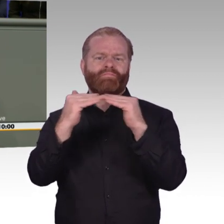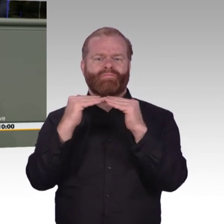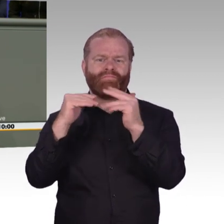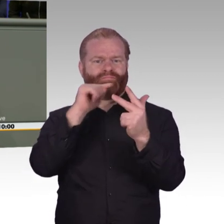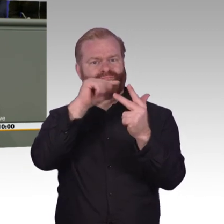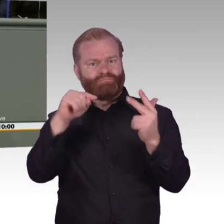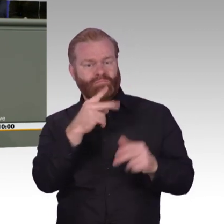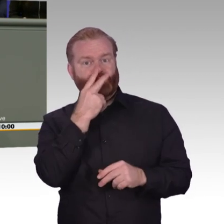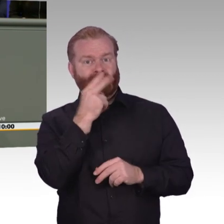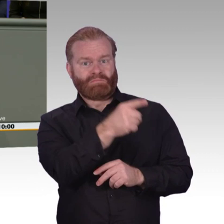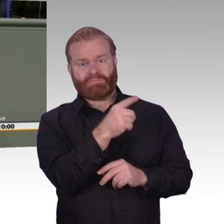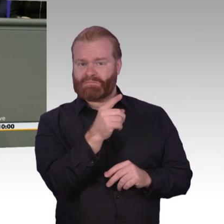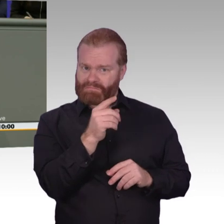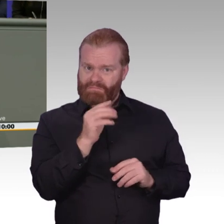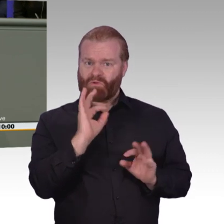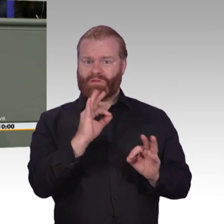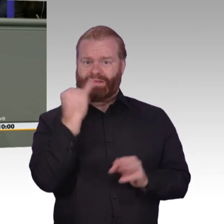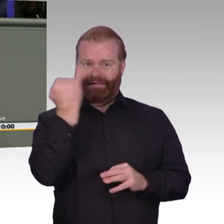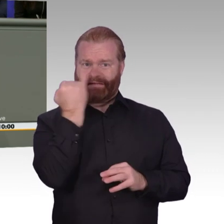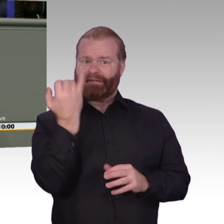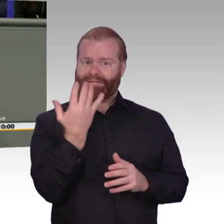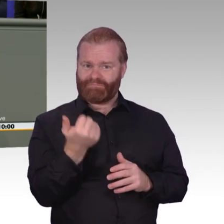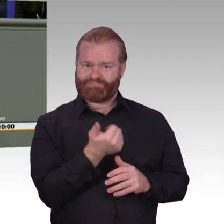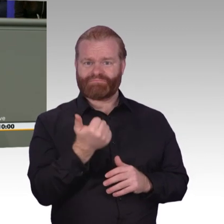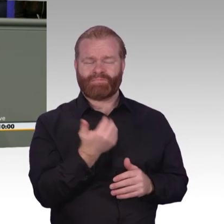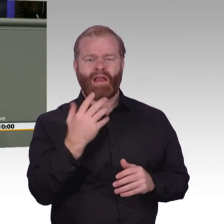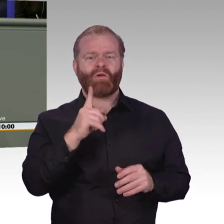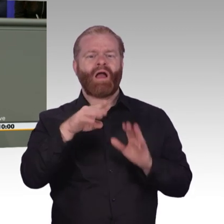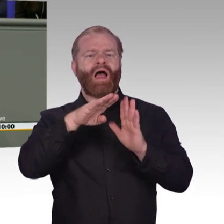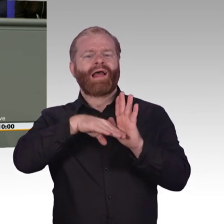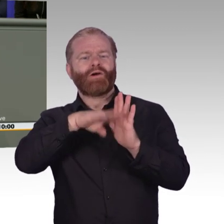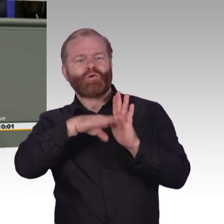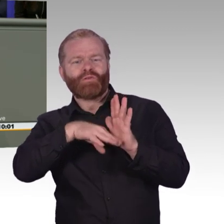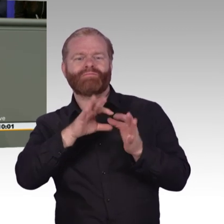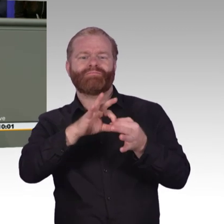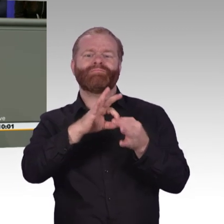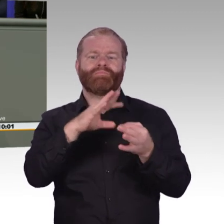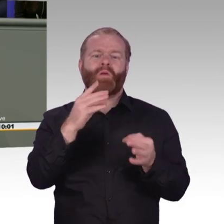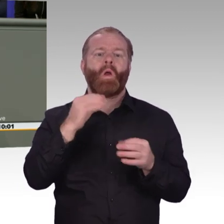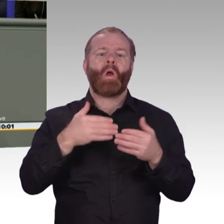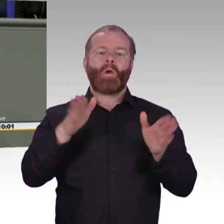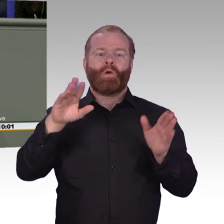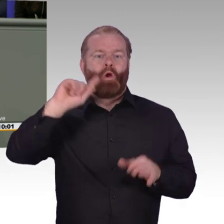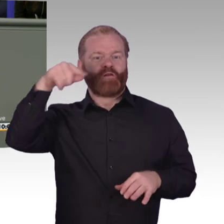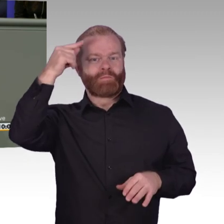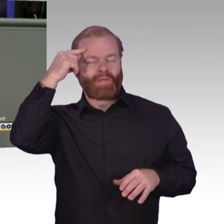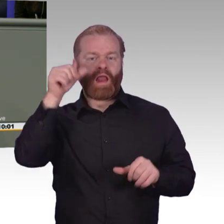Flickenteppich zeigt den Bürgerinnen und Bürgern, dass ihnen nichts egaler sein könnte. Was für ein